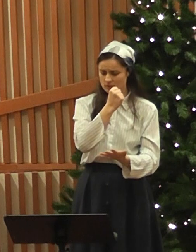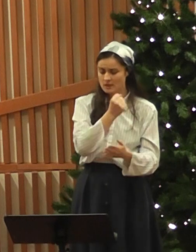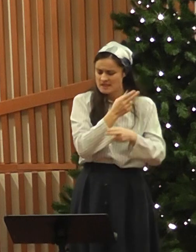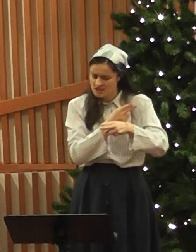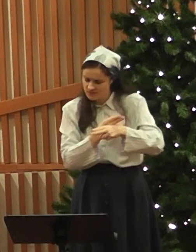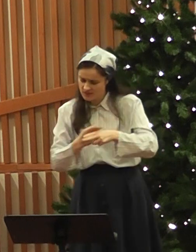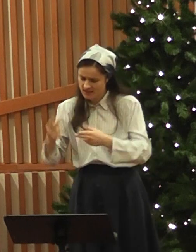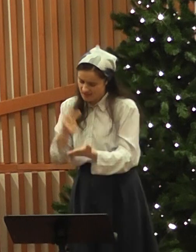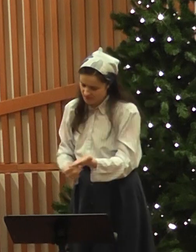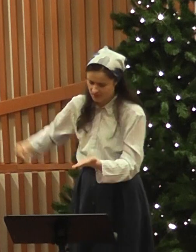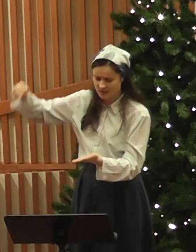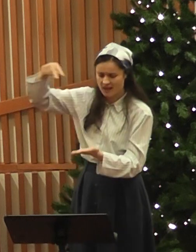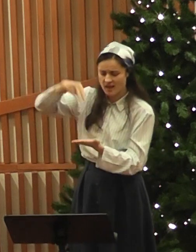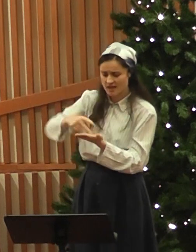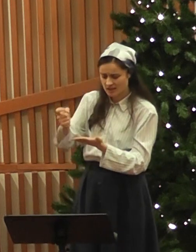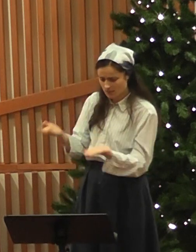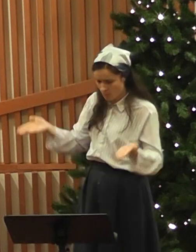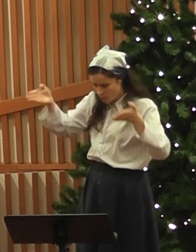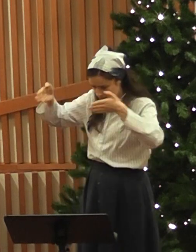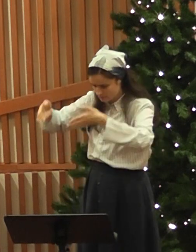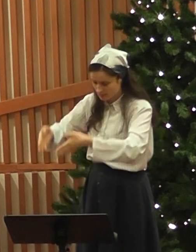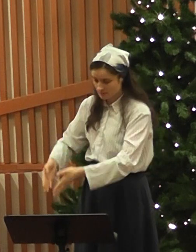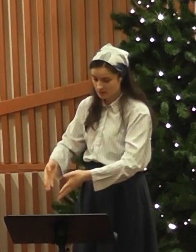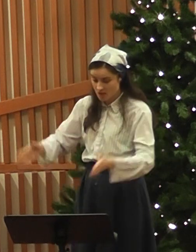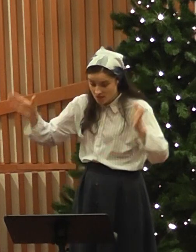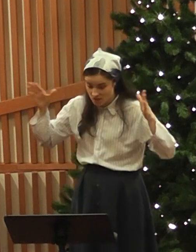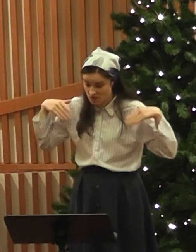Piatra cade, dar Duhul a pierdut.